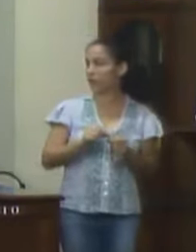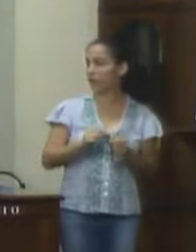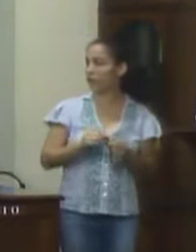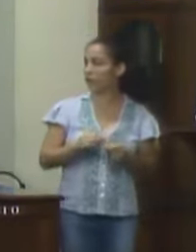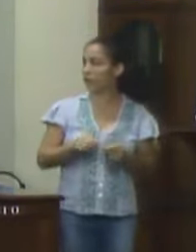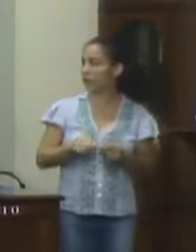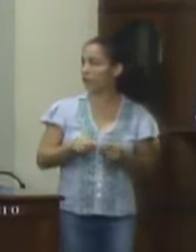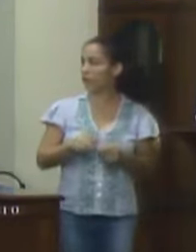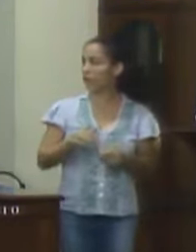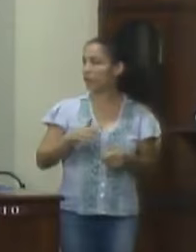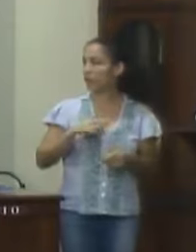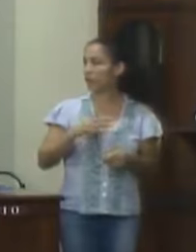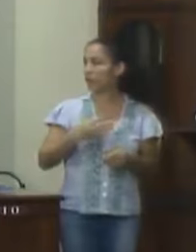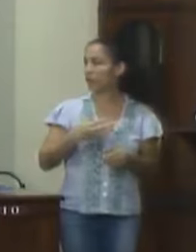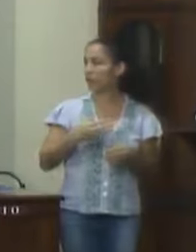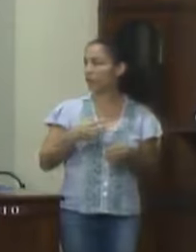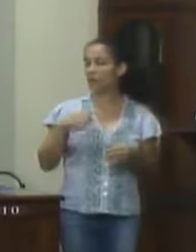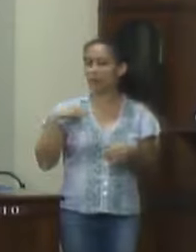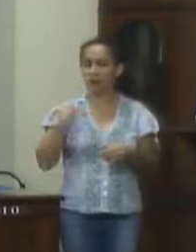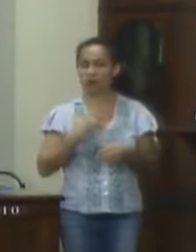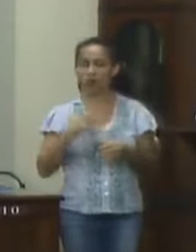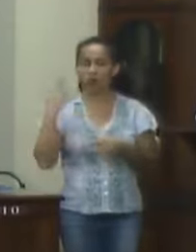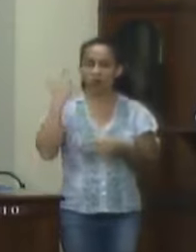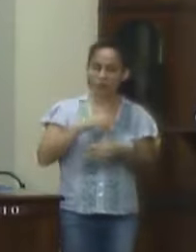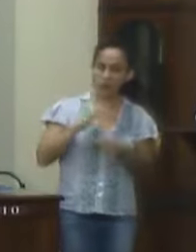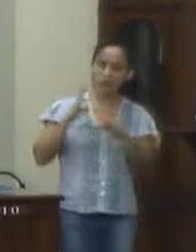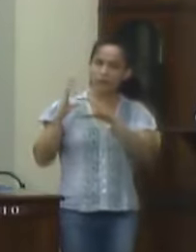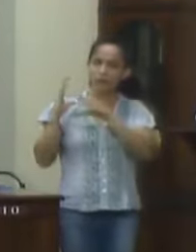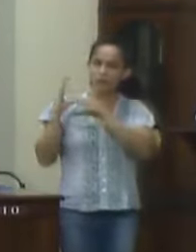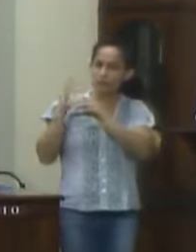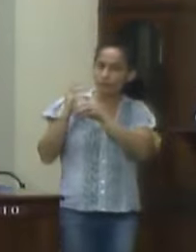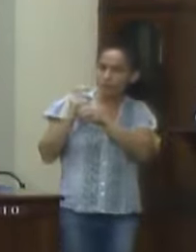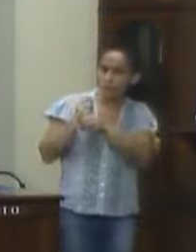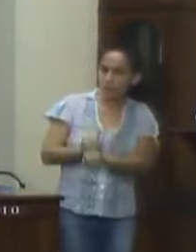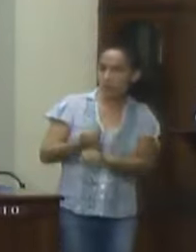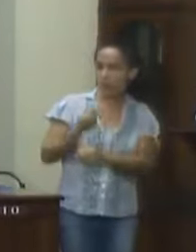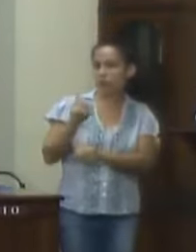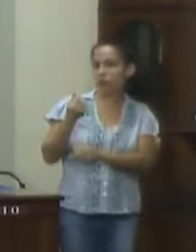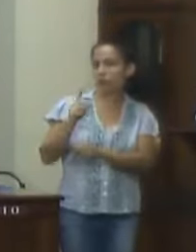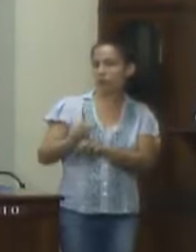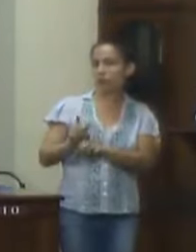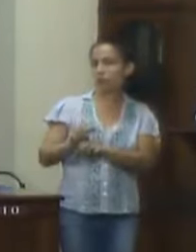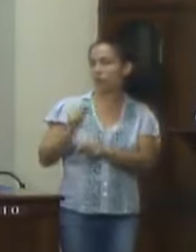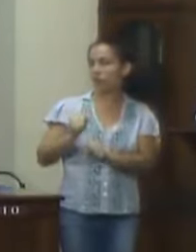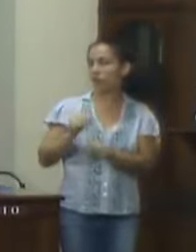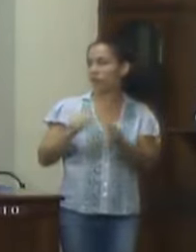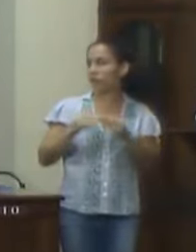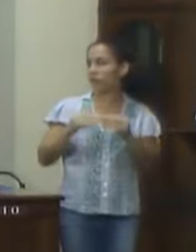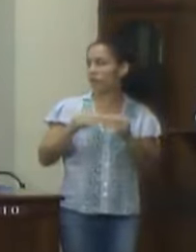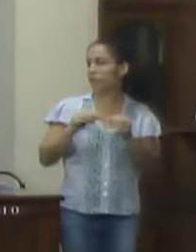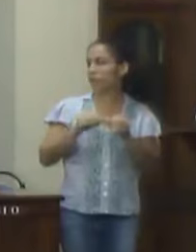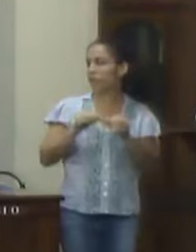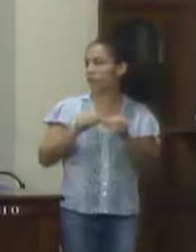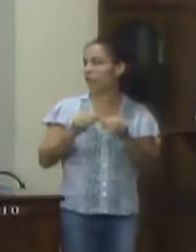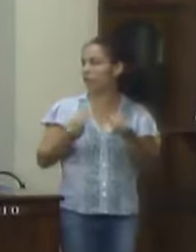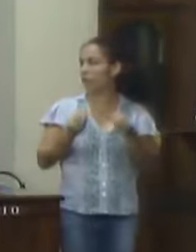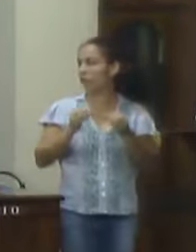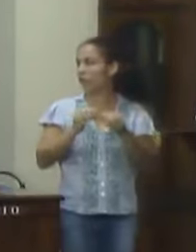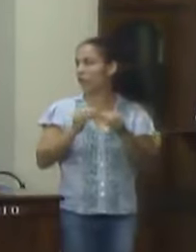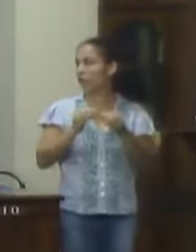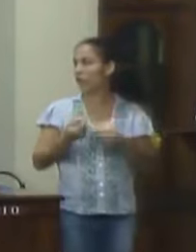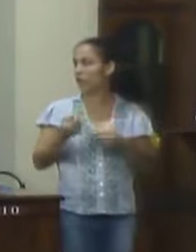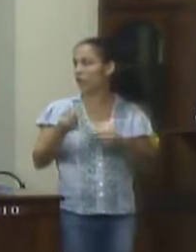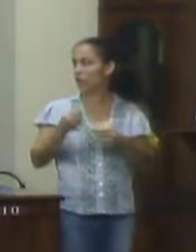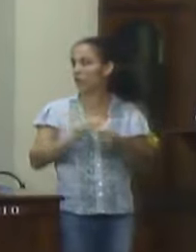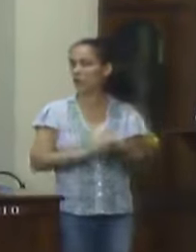detentor desse recurso mas fomos nós que conseguimos fazer essa economia a gente pode pedir ao prefeito para a gente como vai ser aplicado